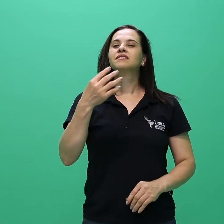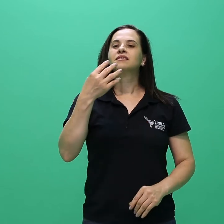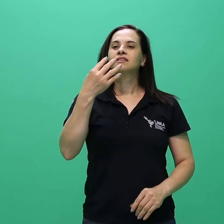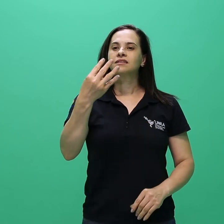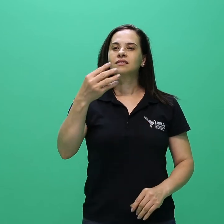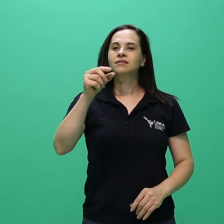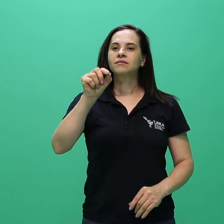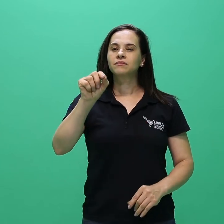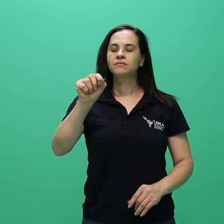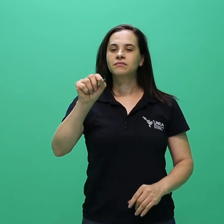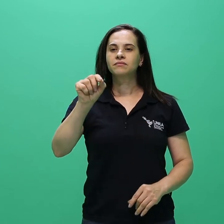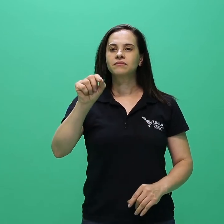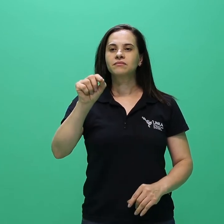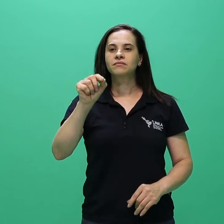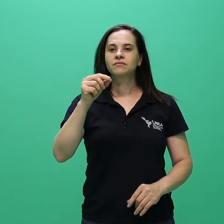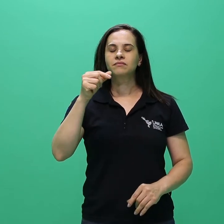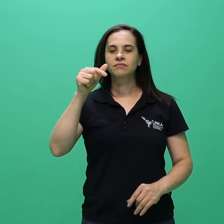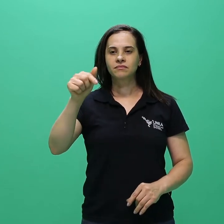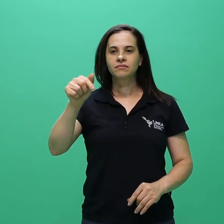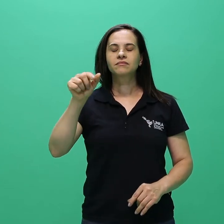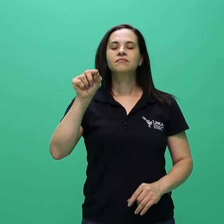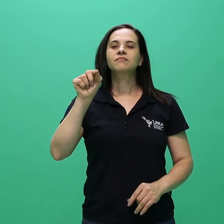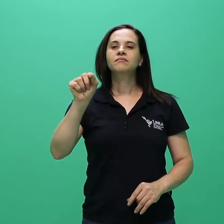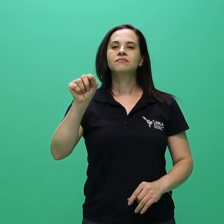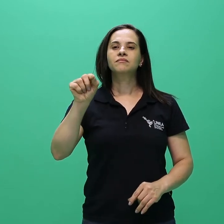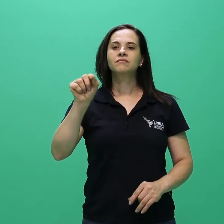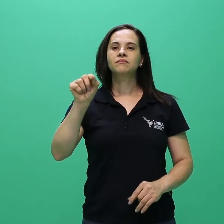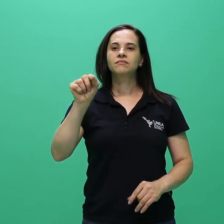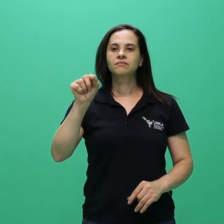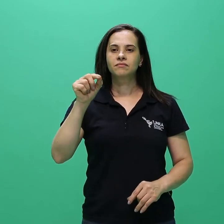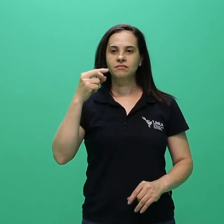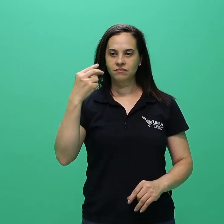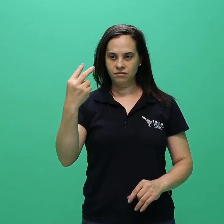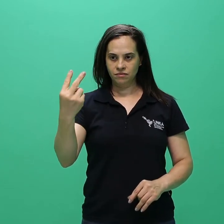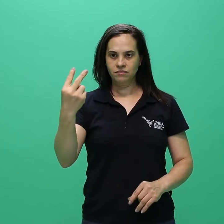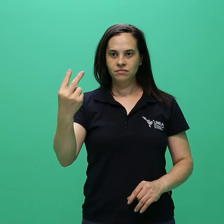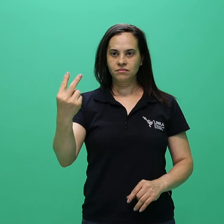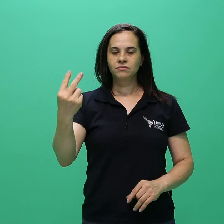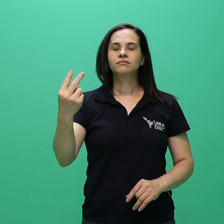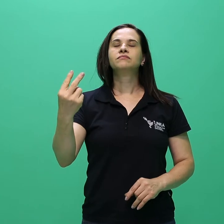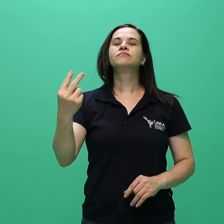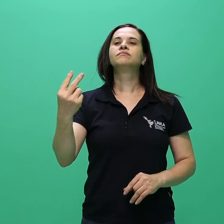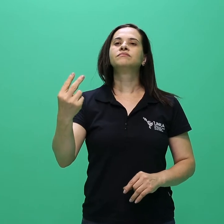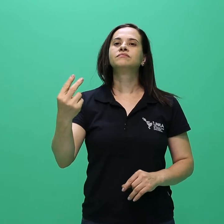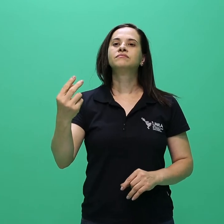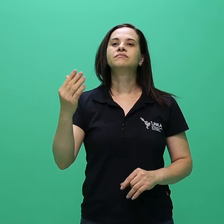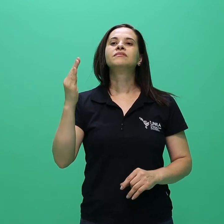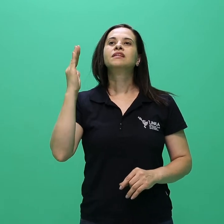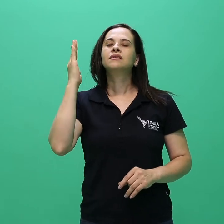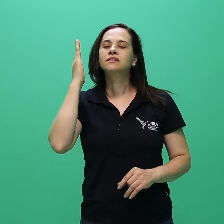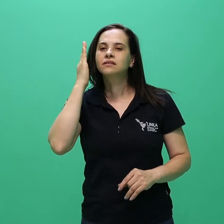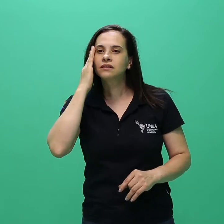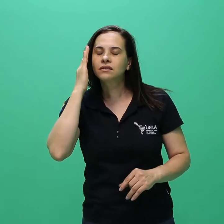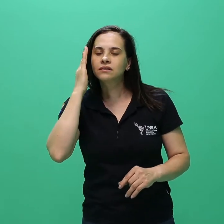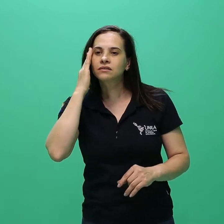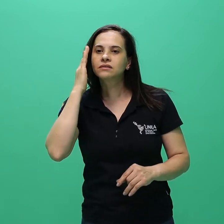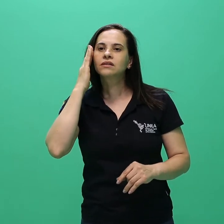4.7.2. Entende-se por resultado final o resultado do